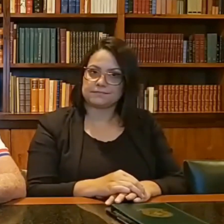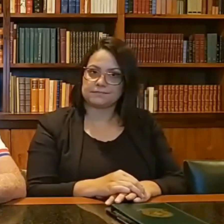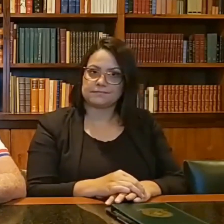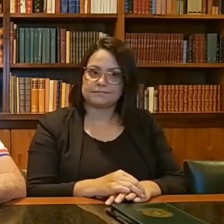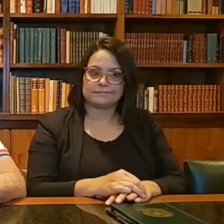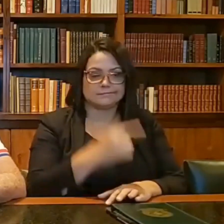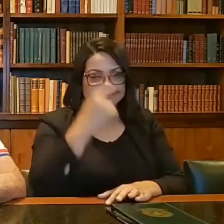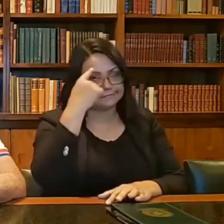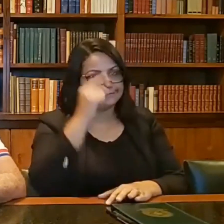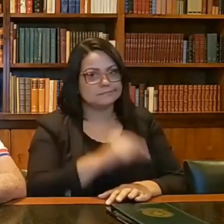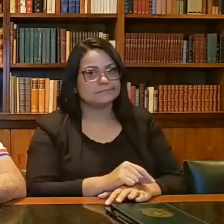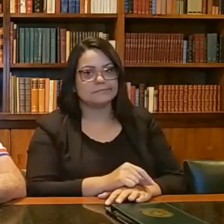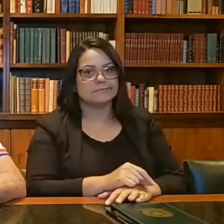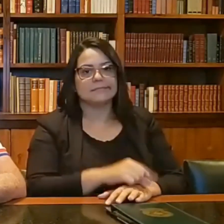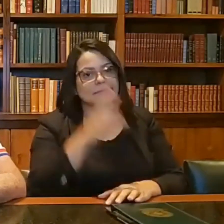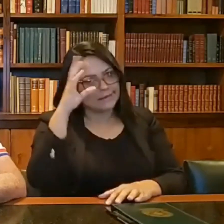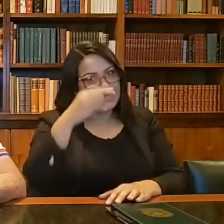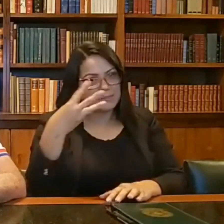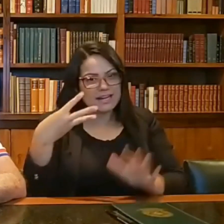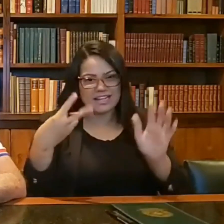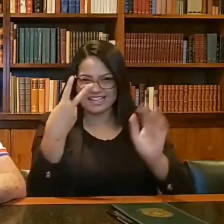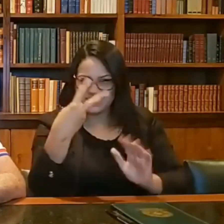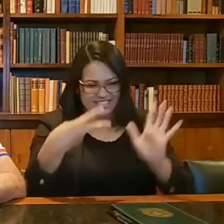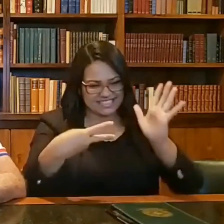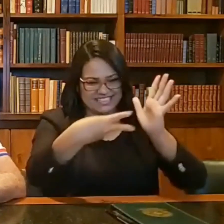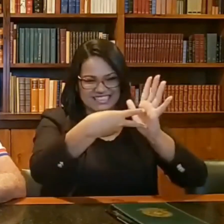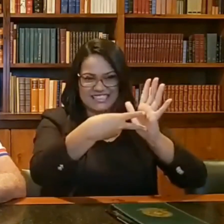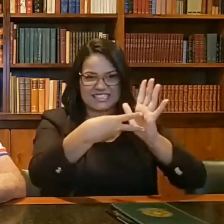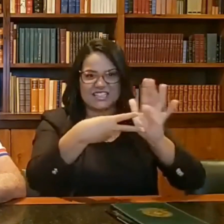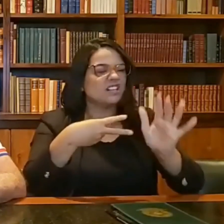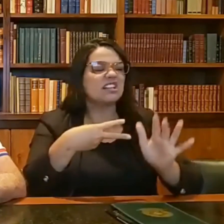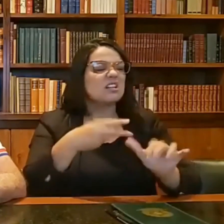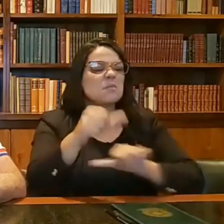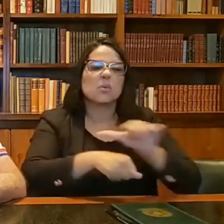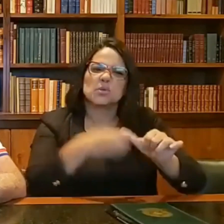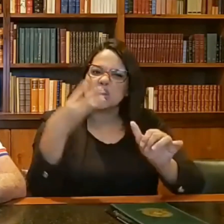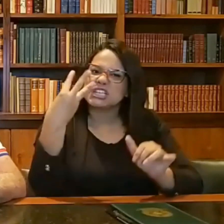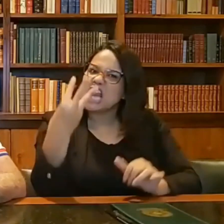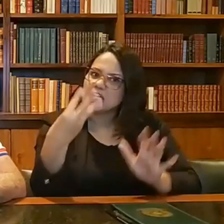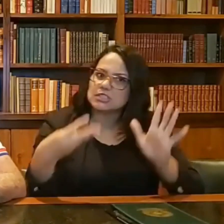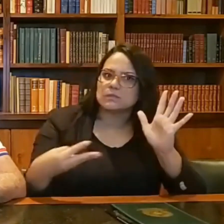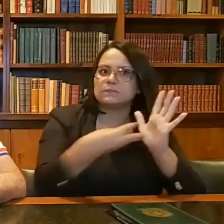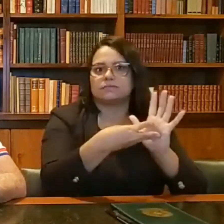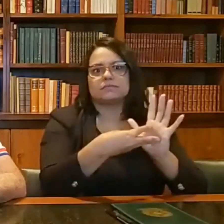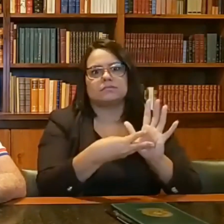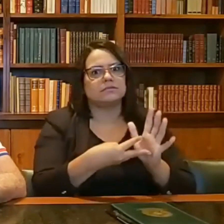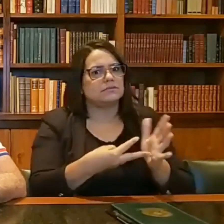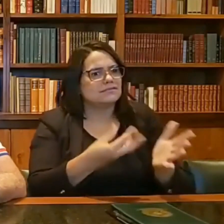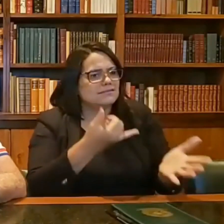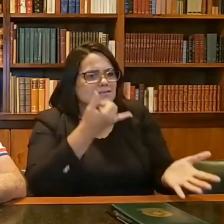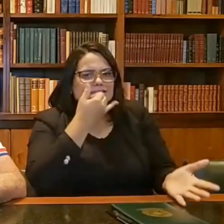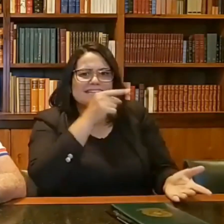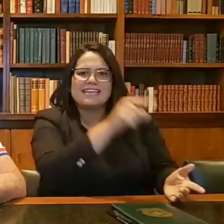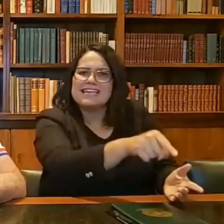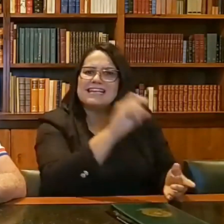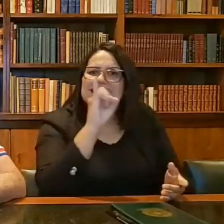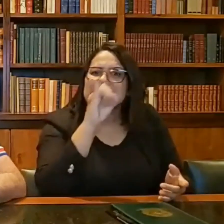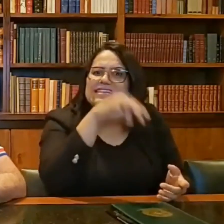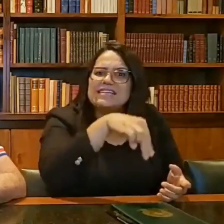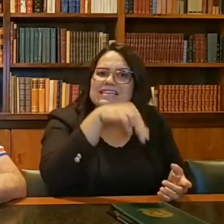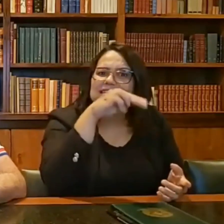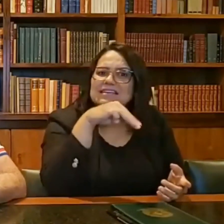aquela ideia maravilhosa de dar tomada dos três pinos. Então, quem teve essa ideia no passado, e se eu não me engano só três países do mundo fizeram isso,